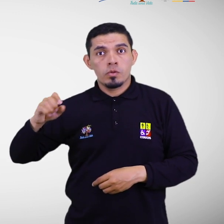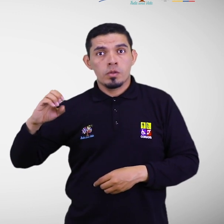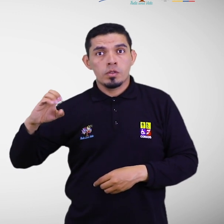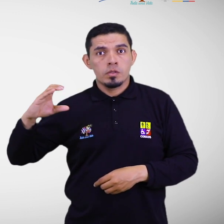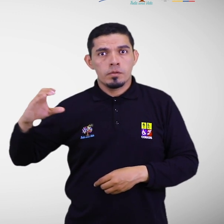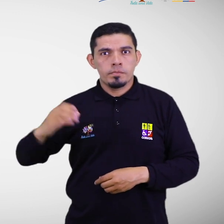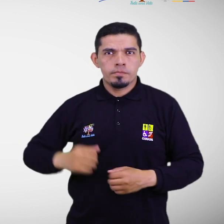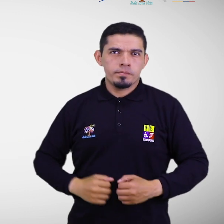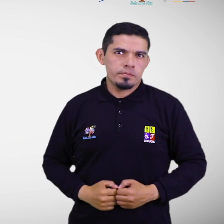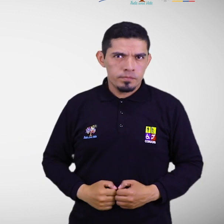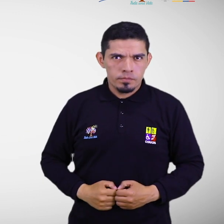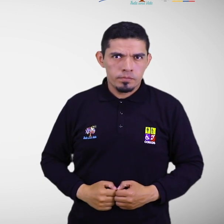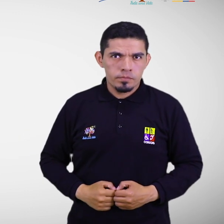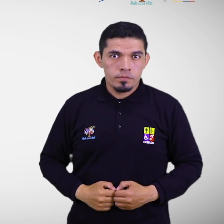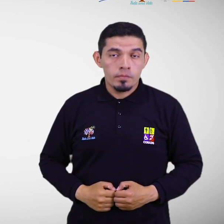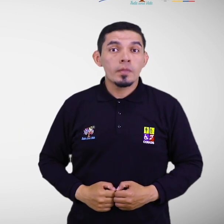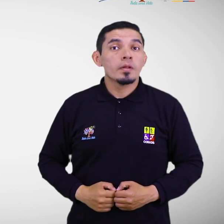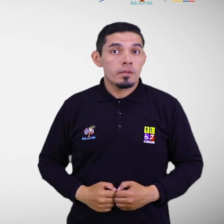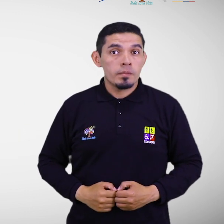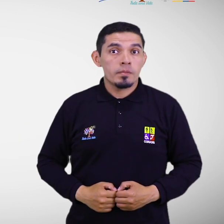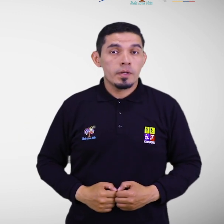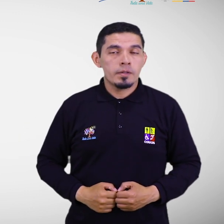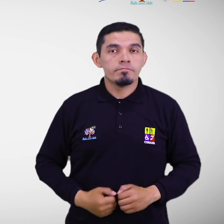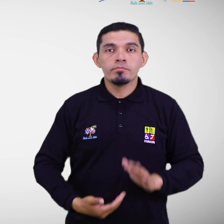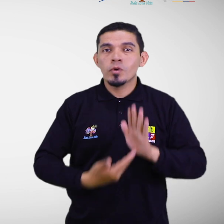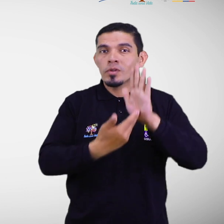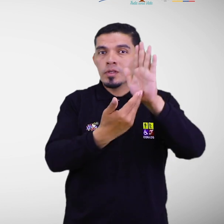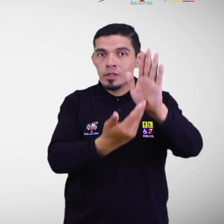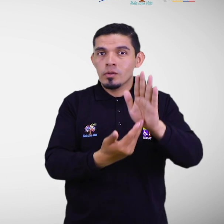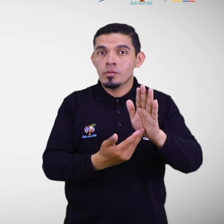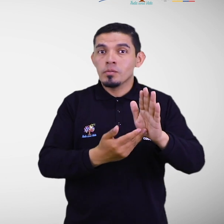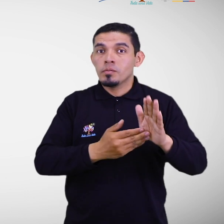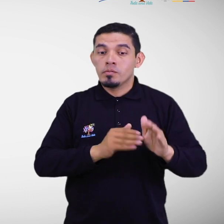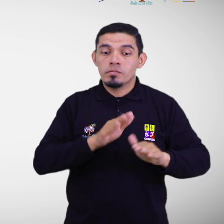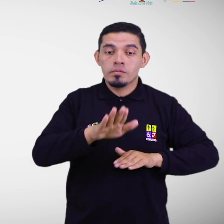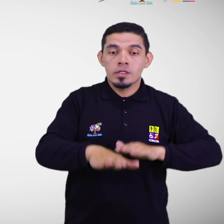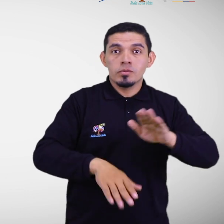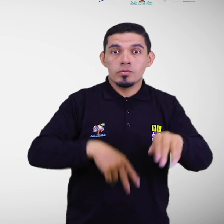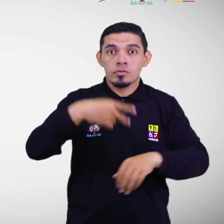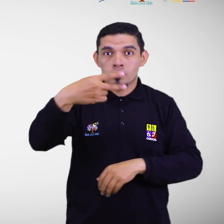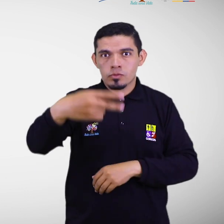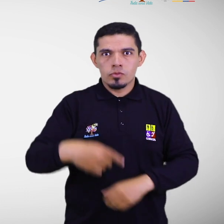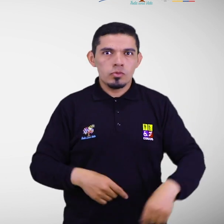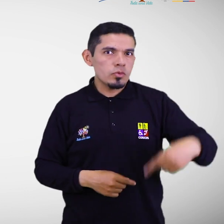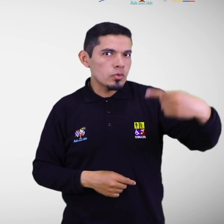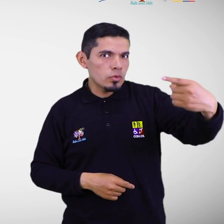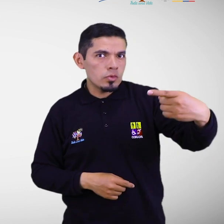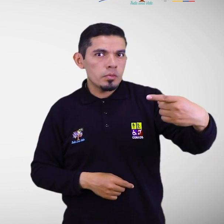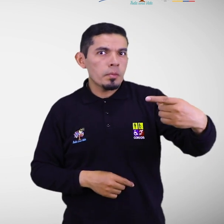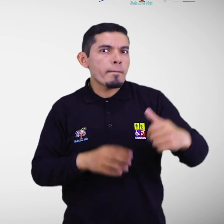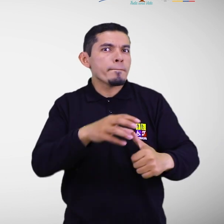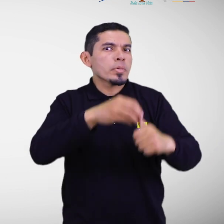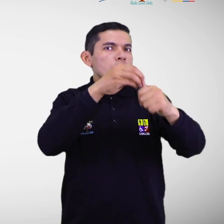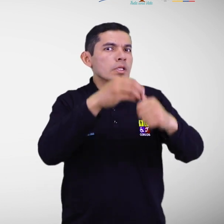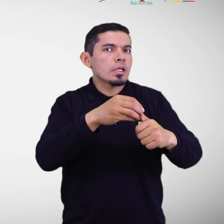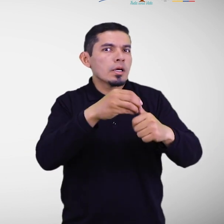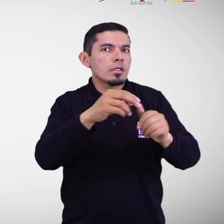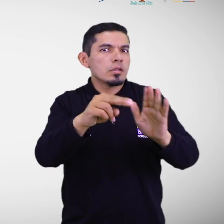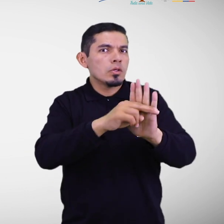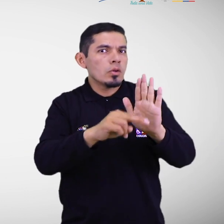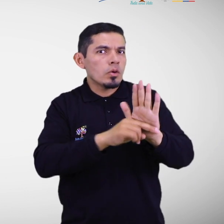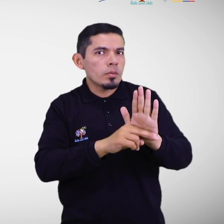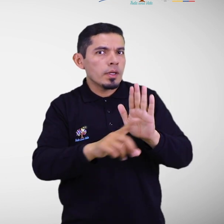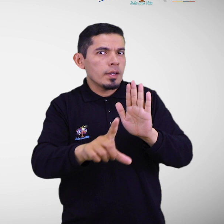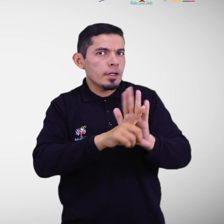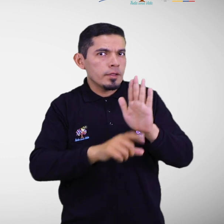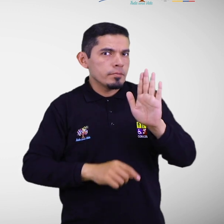Esquema de acciones del paso 2. 1. Definir acciones prioritarias. Normativa y políticas.